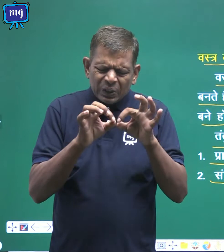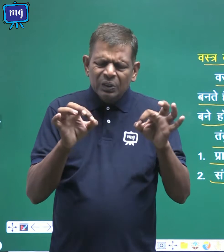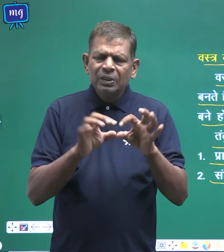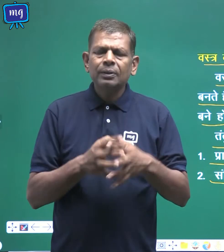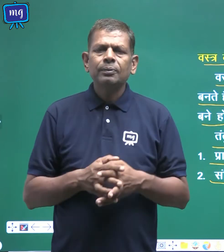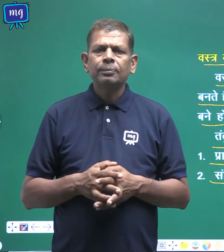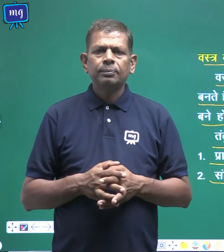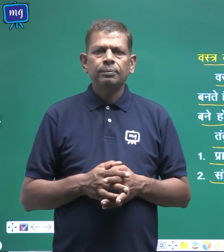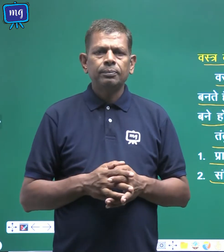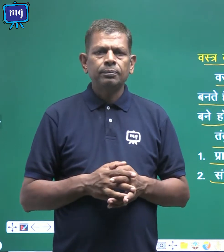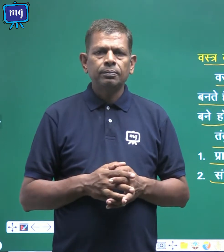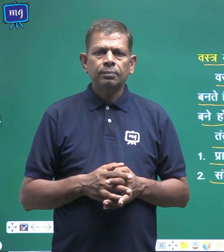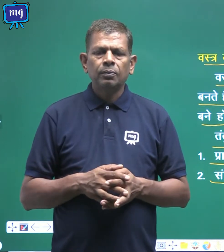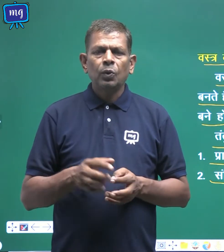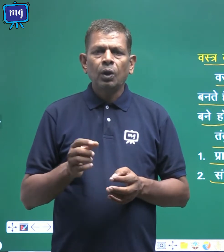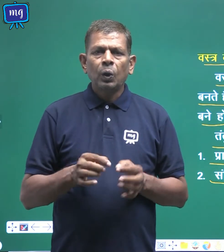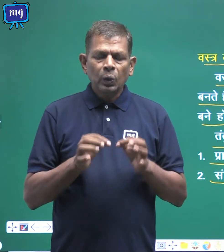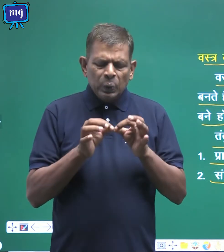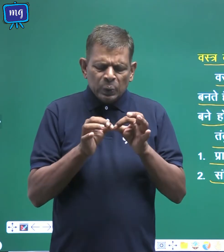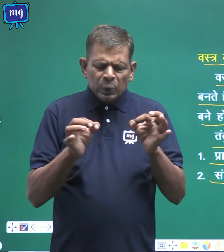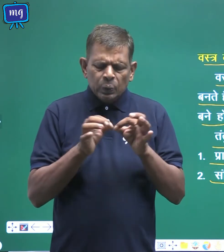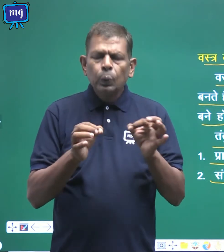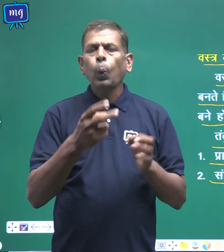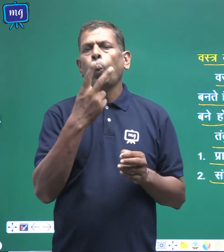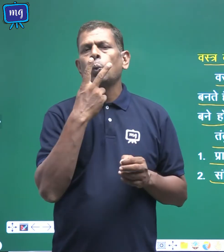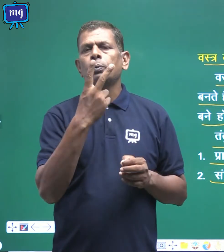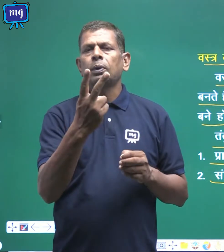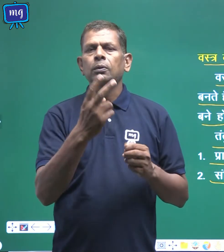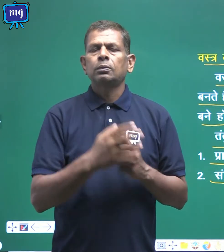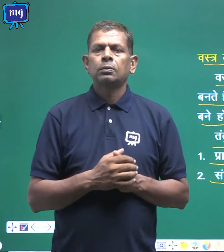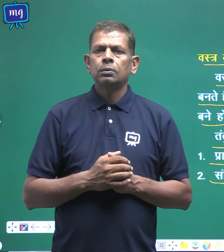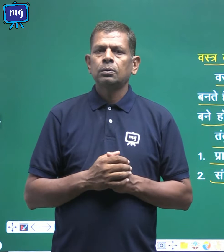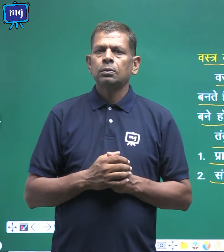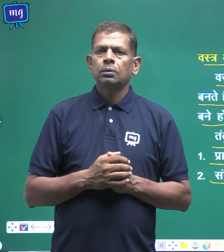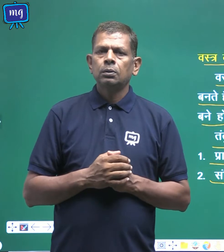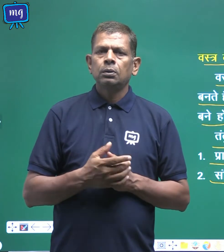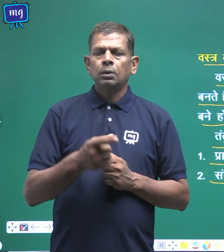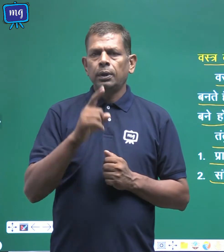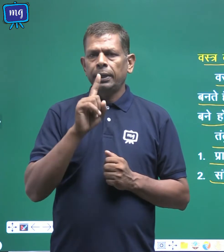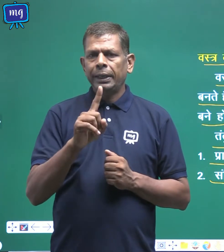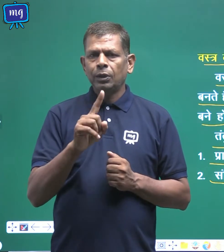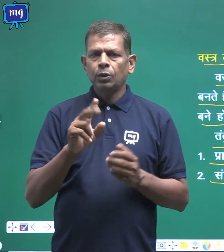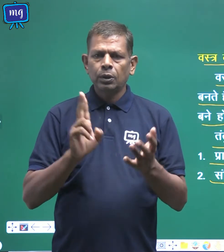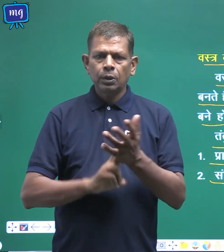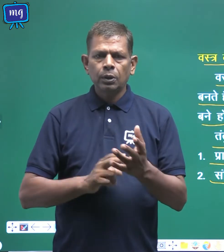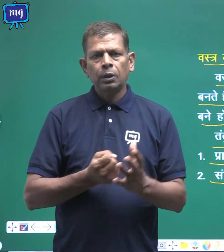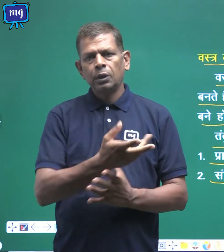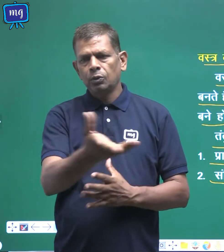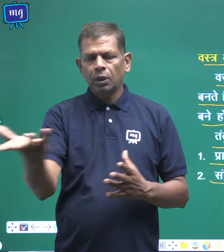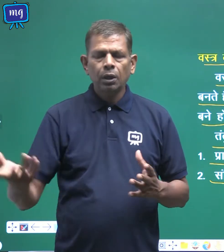हैं तंतु दो प्रकार के होते हैं एक तो प्राकर्तिक तंतु